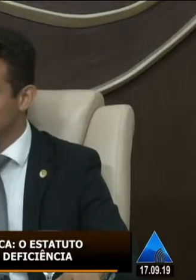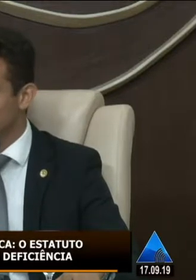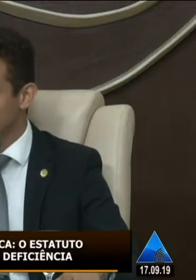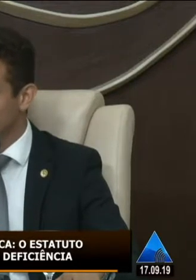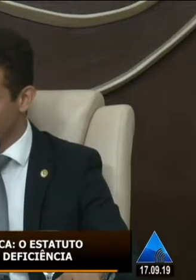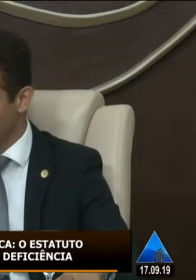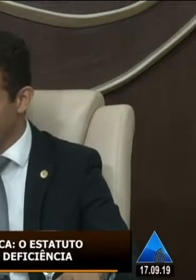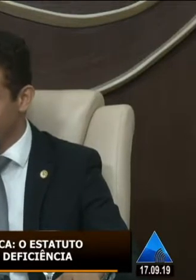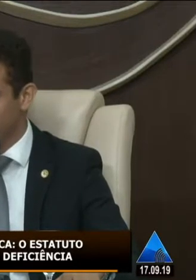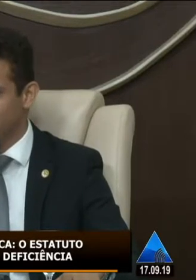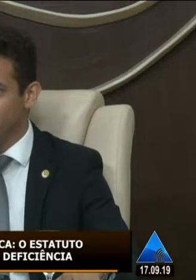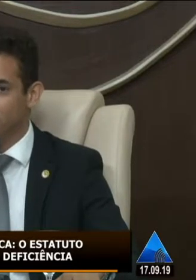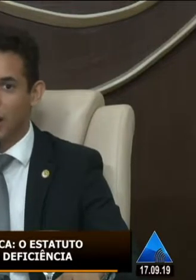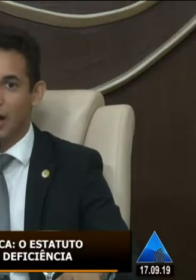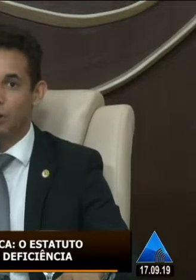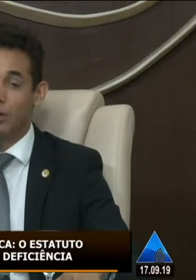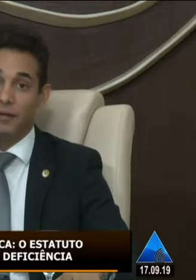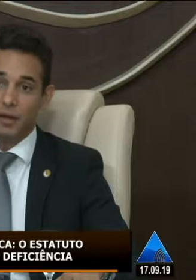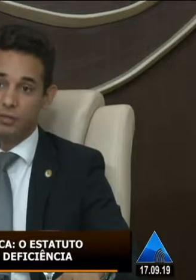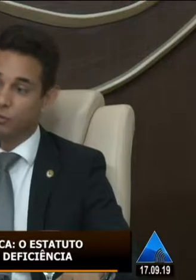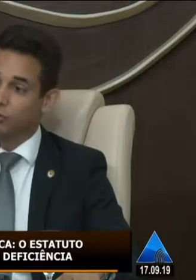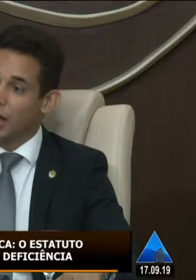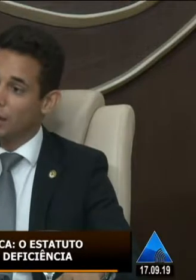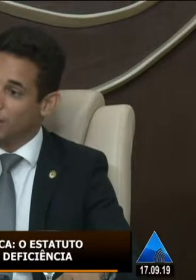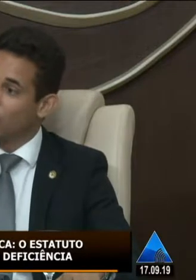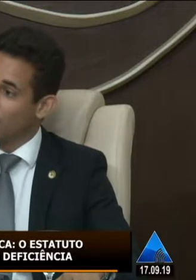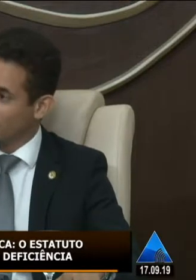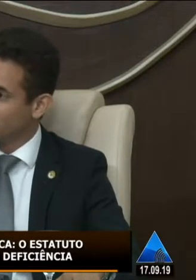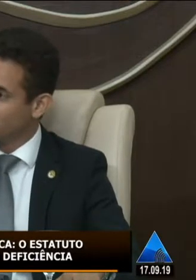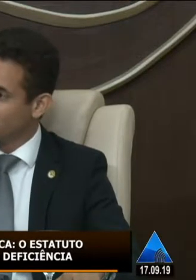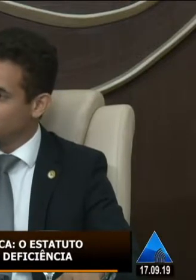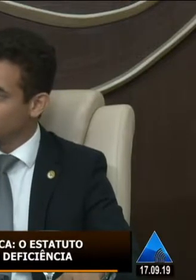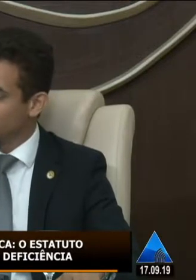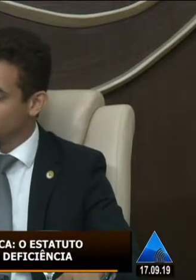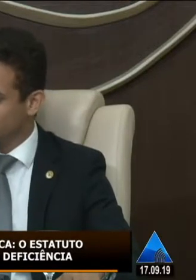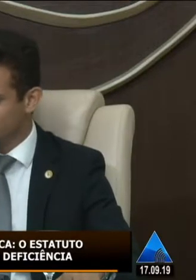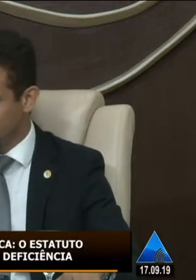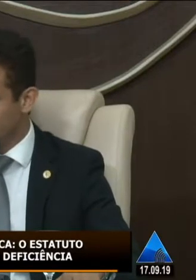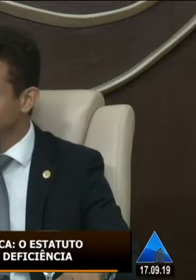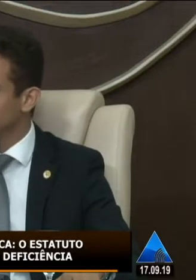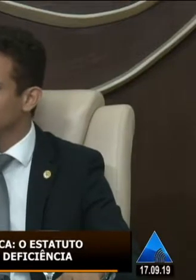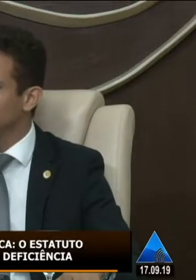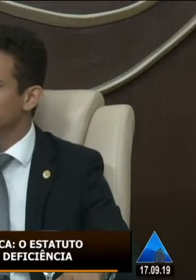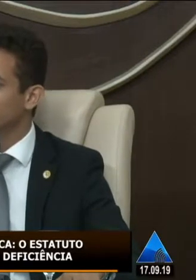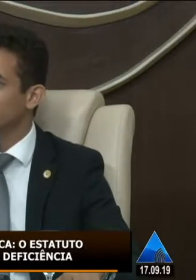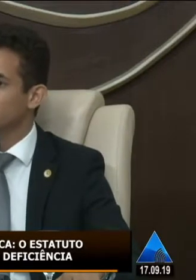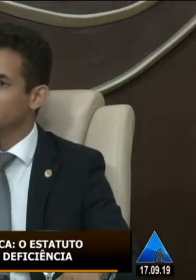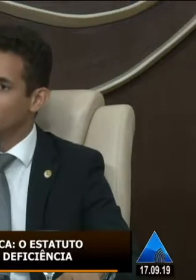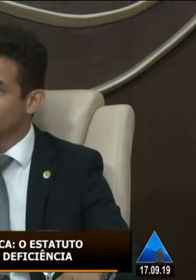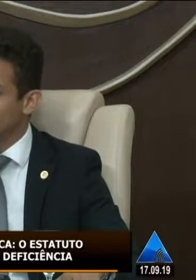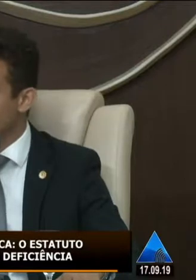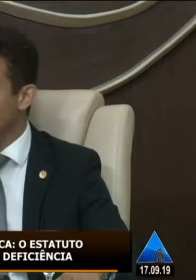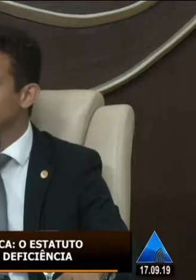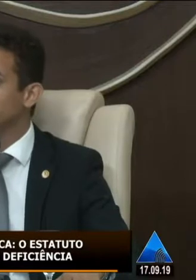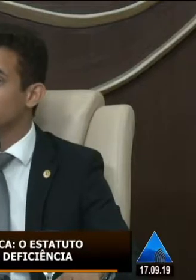luz desses problemas e buscar alternativas buscar melhorar a situação que essas pessoas que